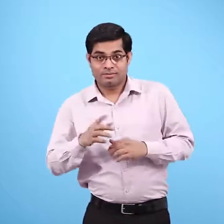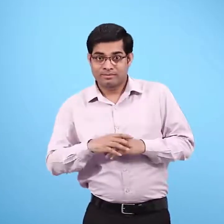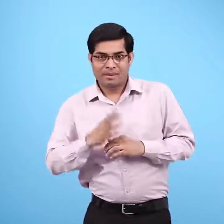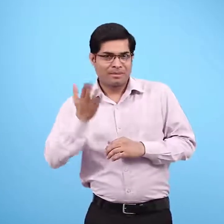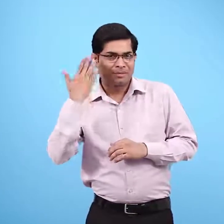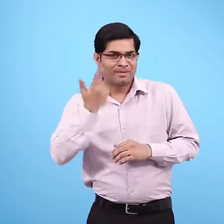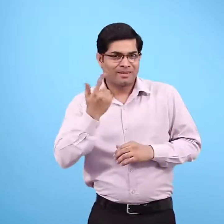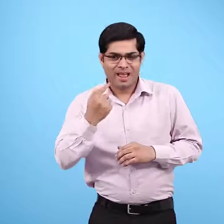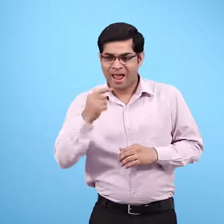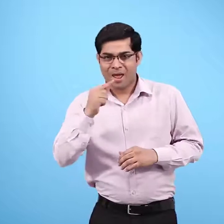मूँ में पानी आ गया